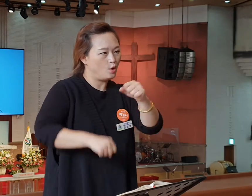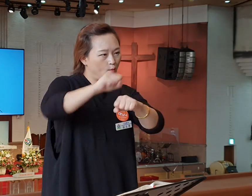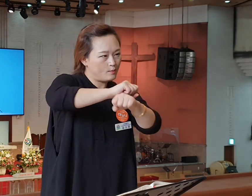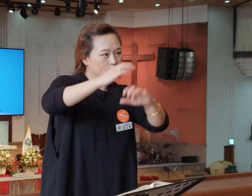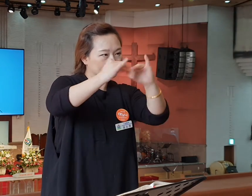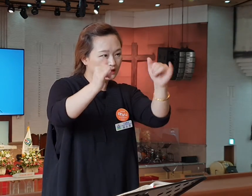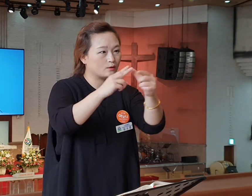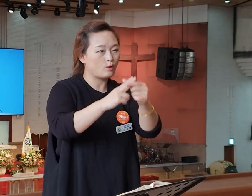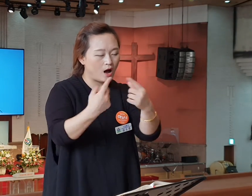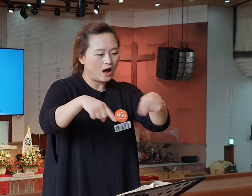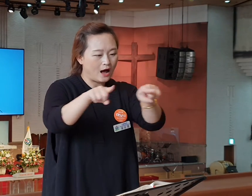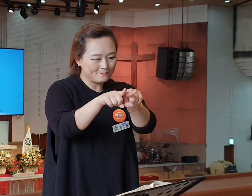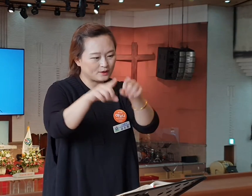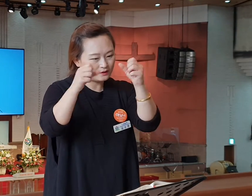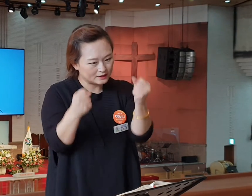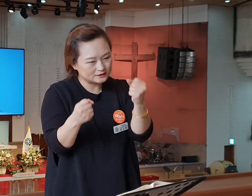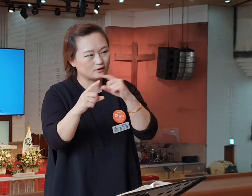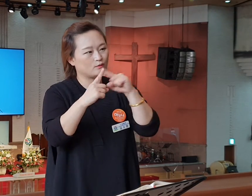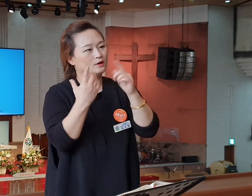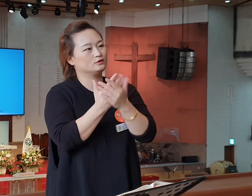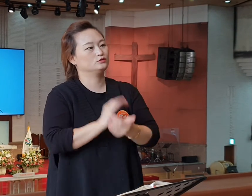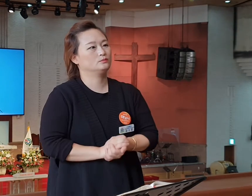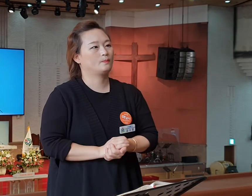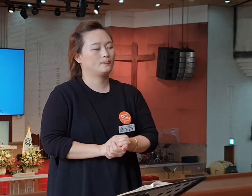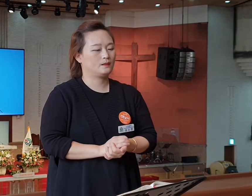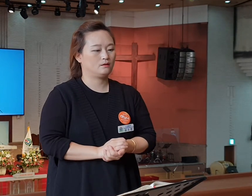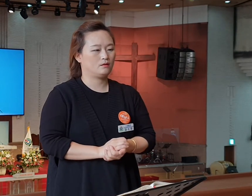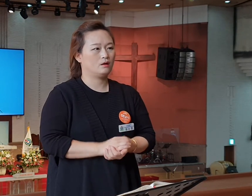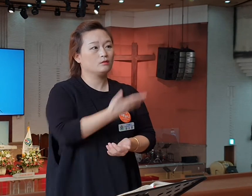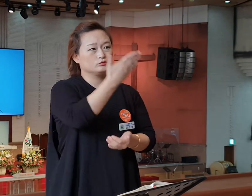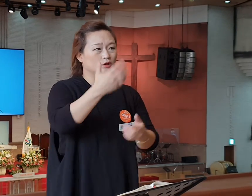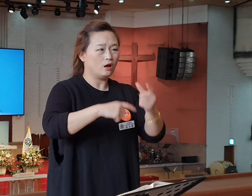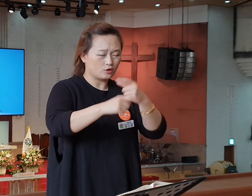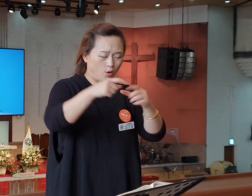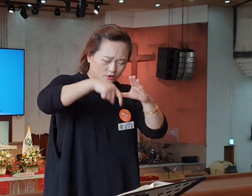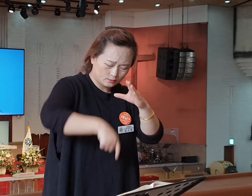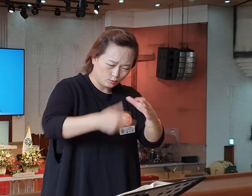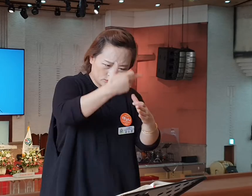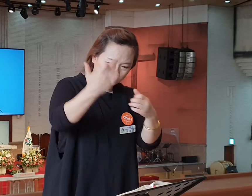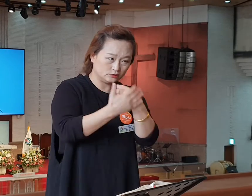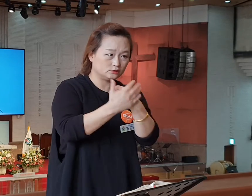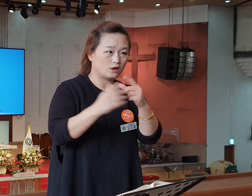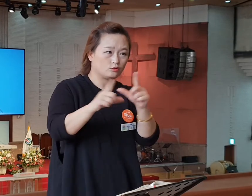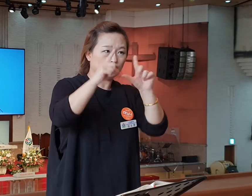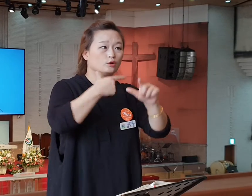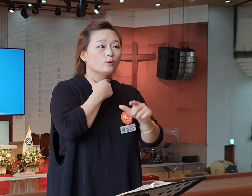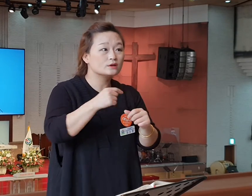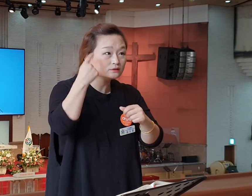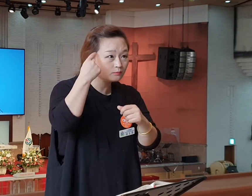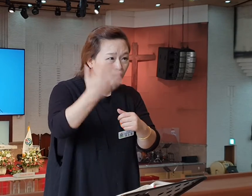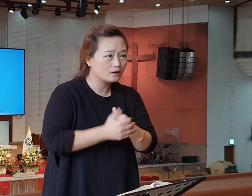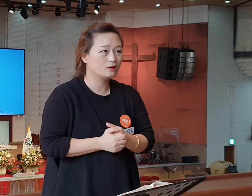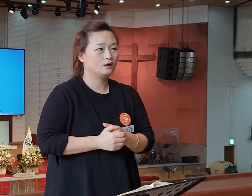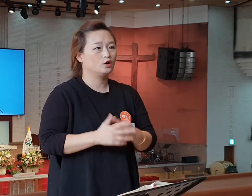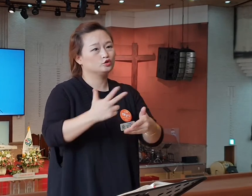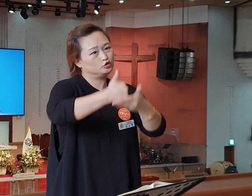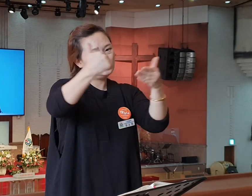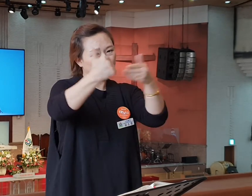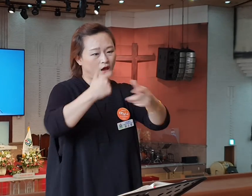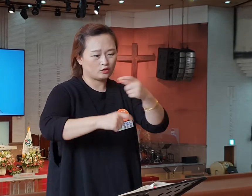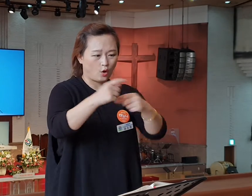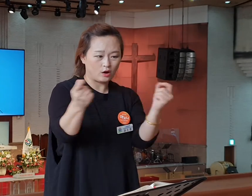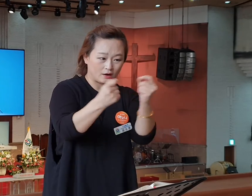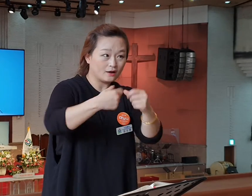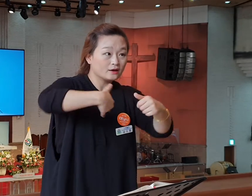그것들을 위하여 처음 사랑을 붙잡아라. 여러분들 더 깊고 큰 은혜를 누리기 원하십니까? 주님과 더 가까이 가고 싶으십니까?